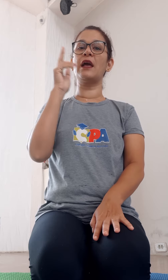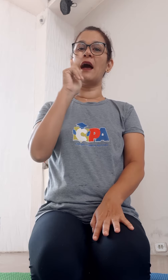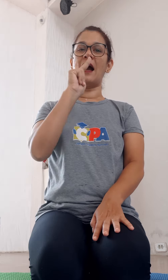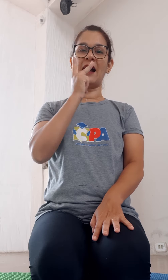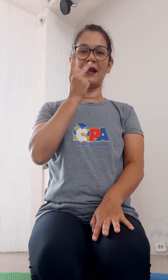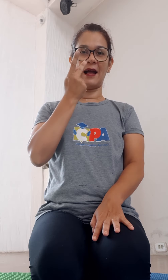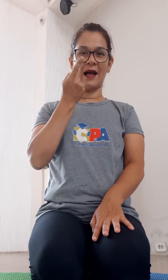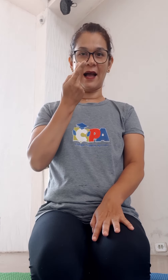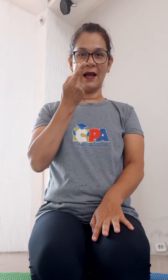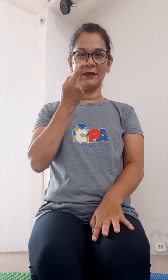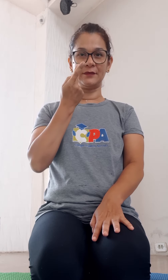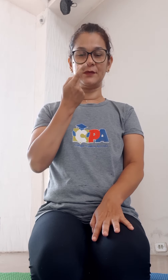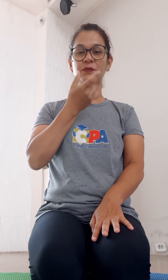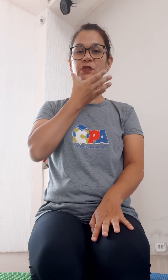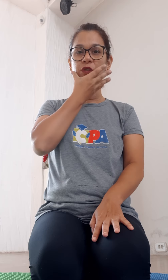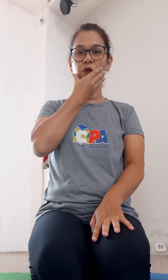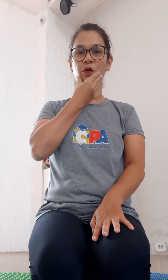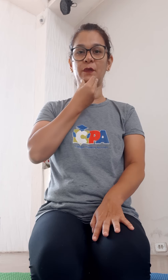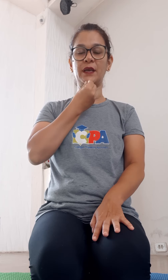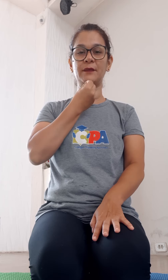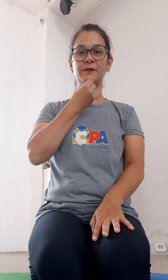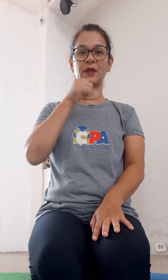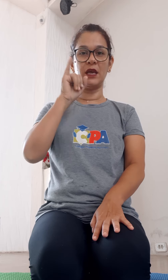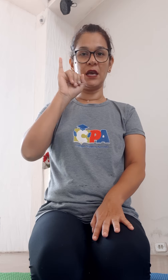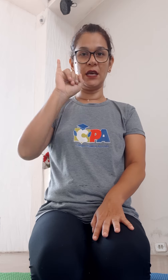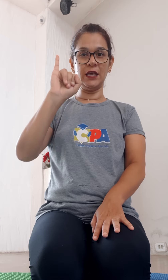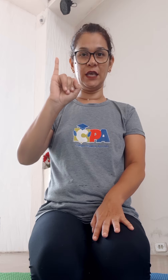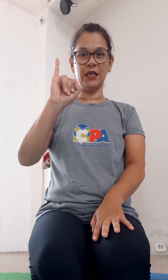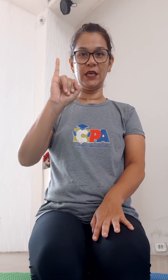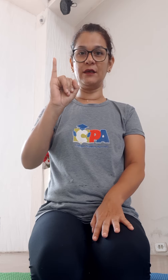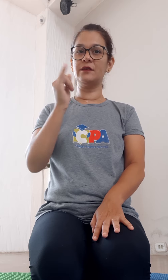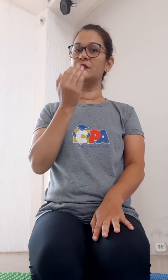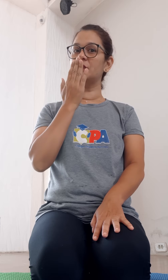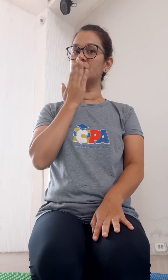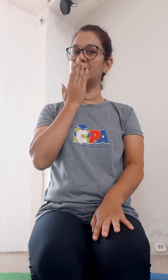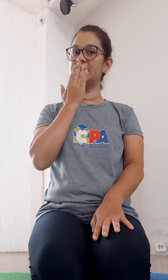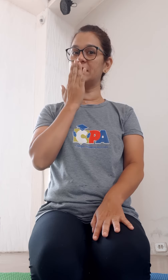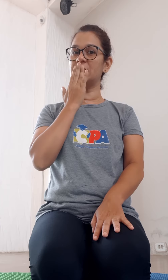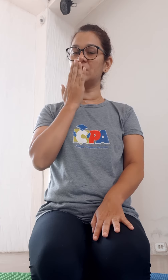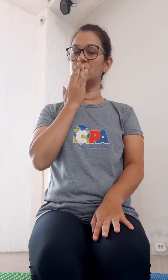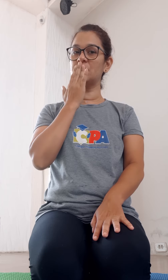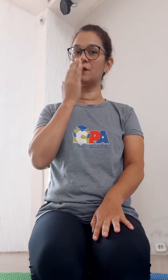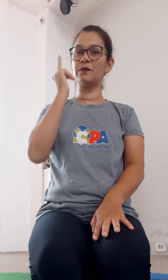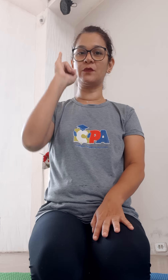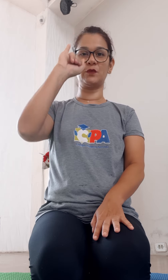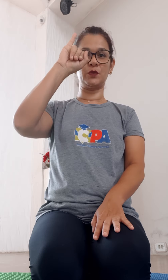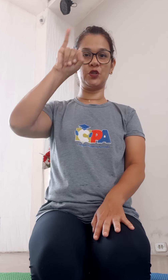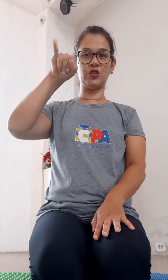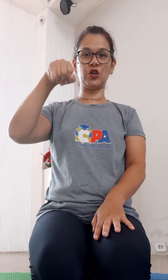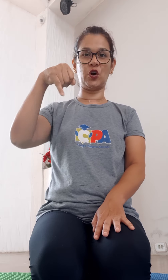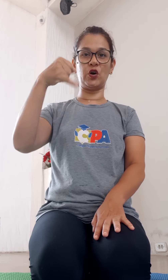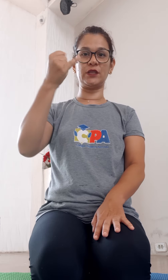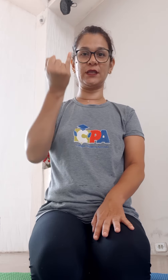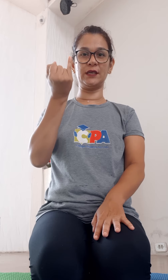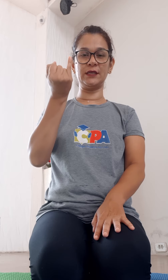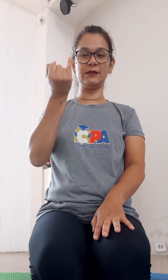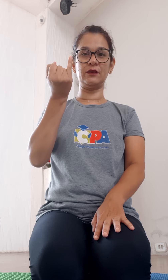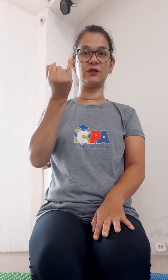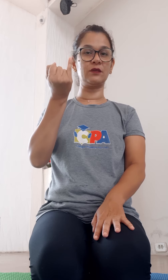H de homem, I de índio, J, nós não